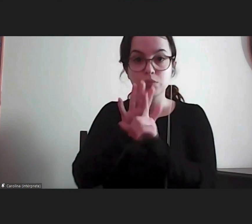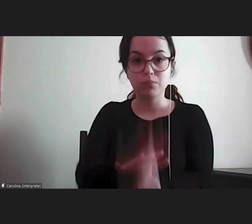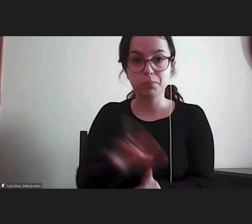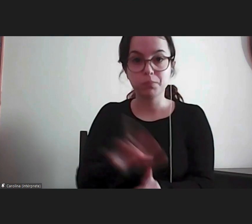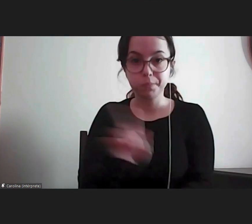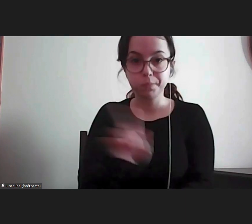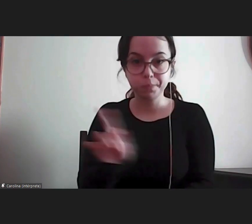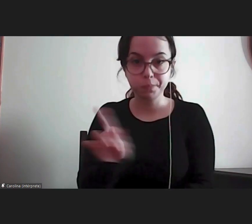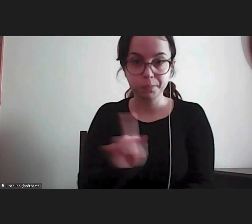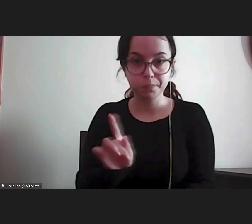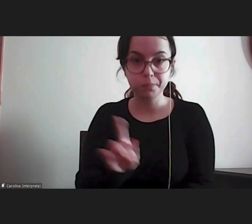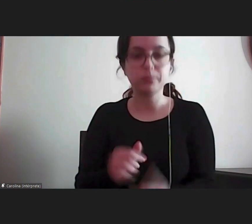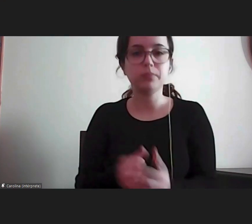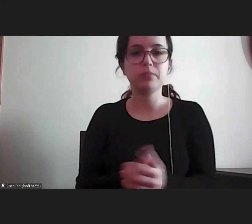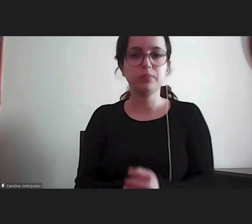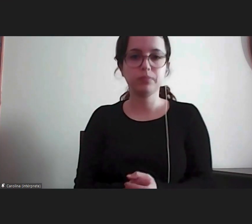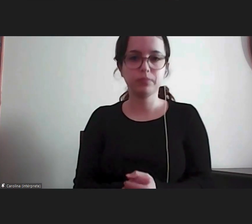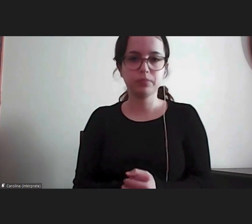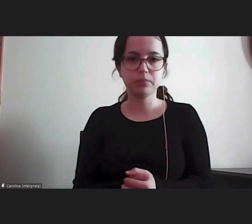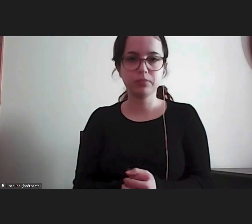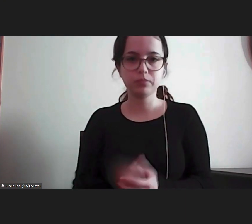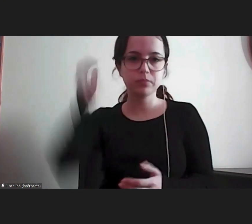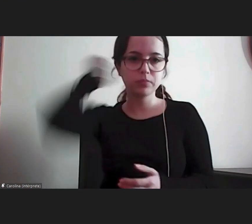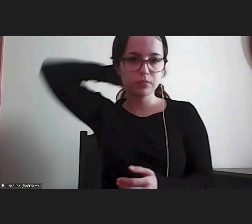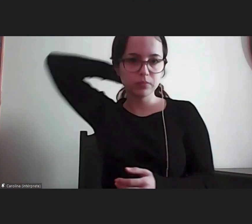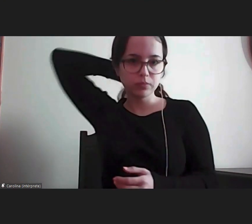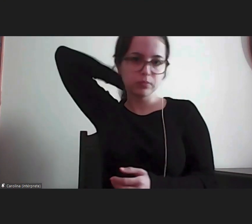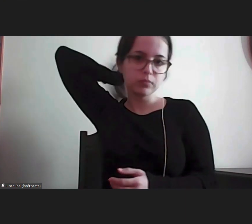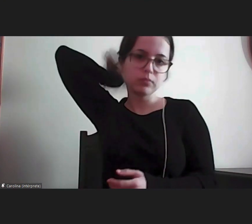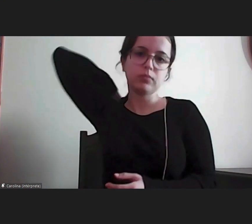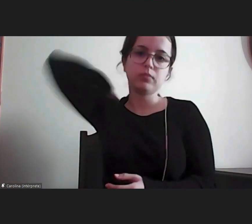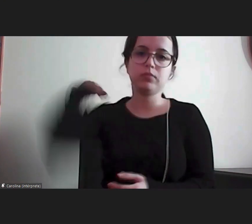nós temos abrindo aqui